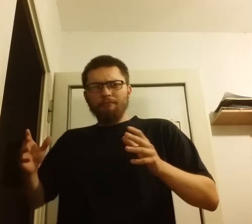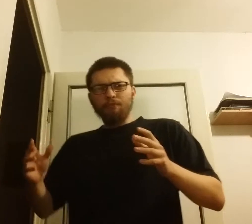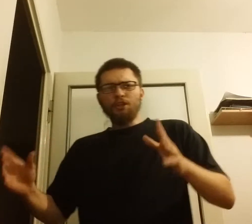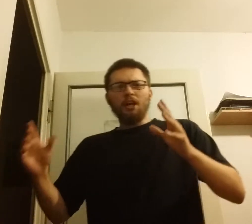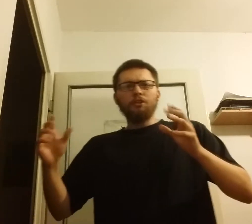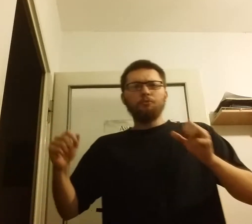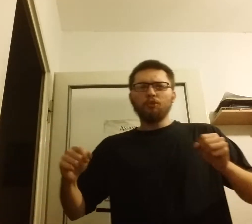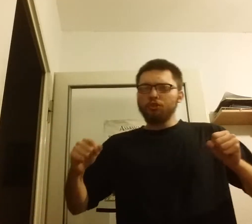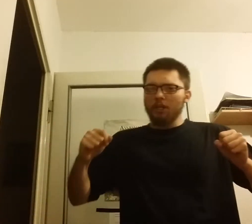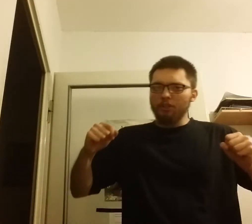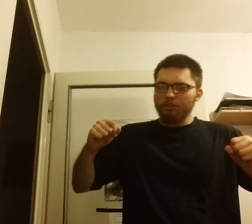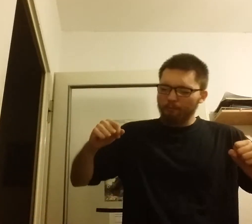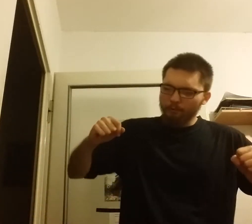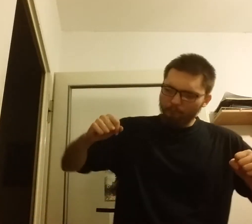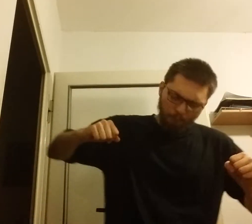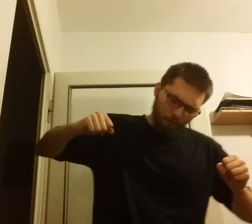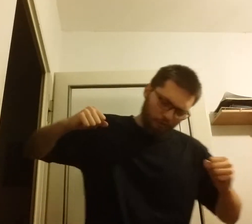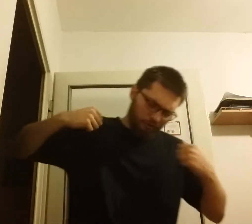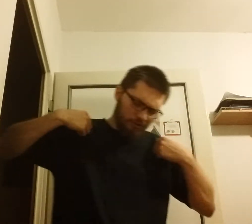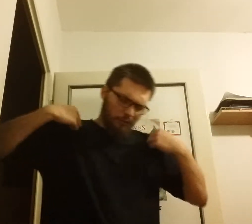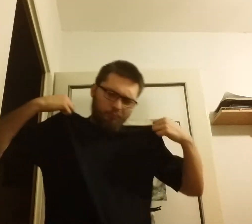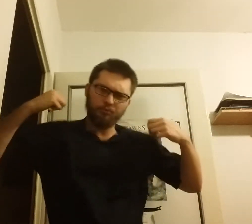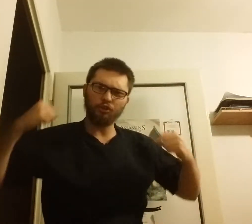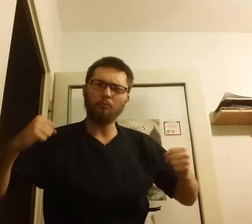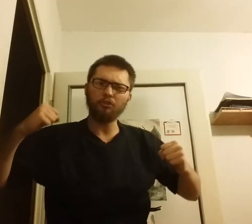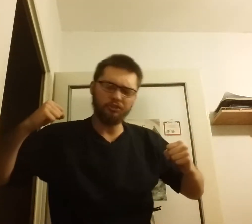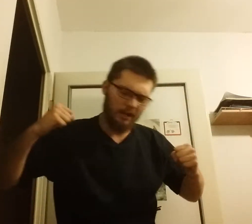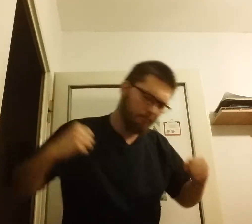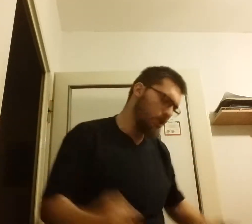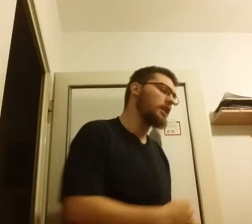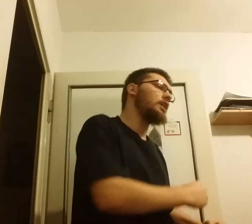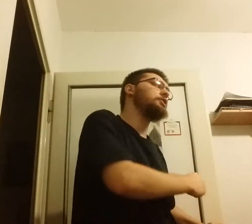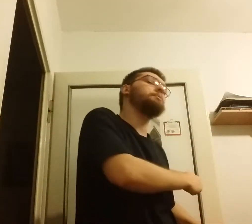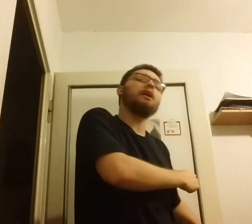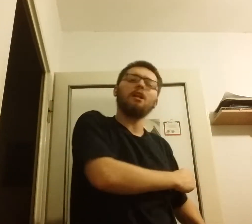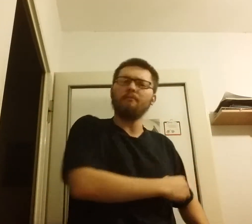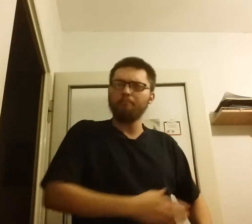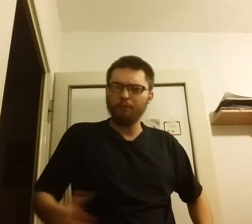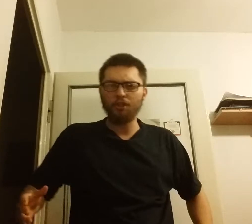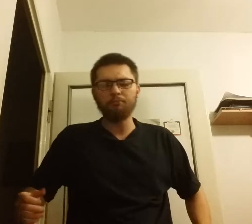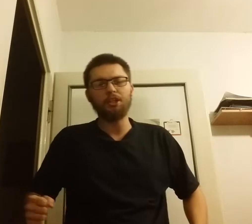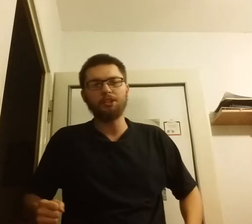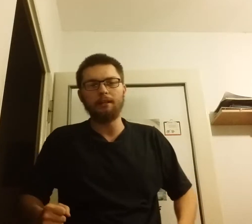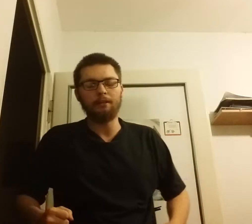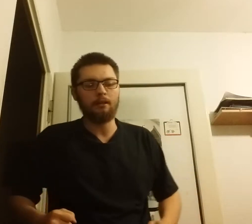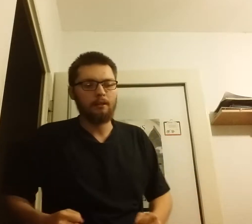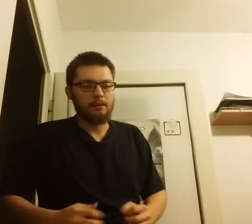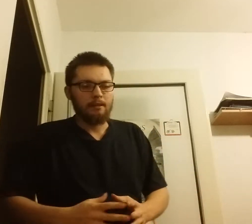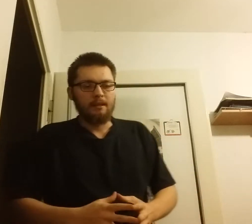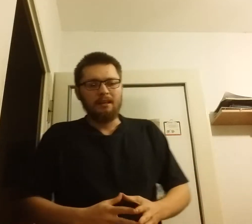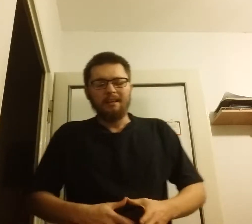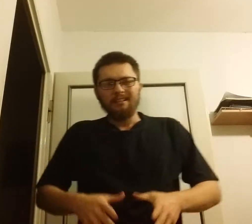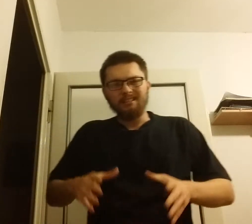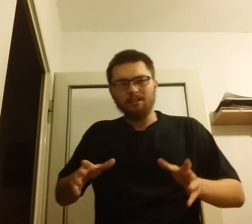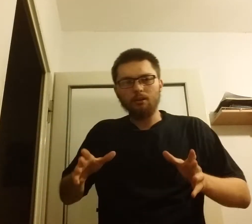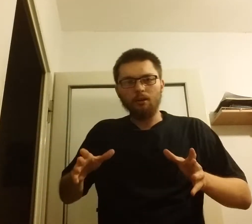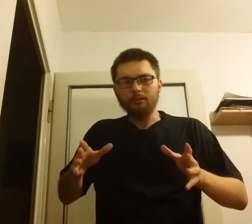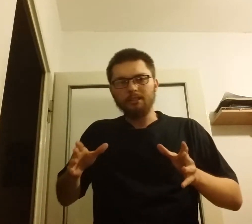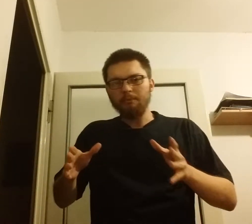wygraliśmy, część sromotnie przegraliśmy, ale biliśmy się dzielnie. Tylko o tym